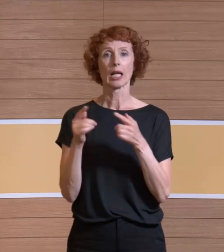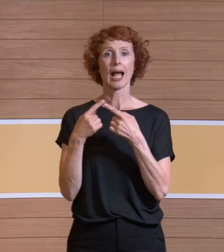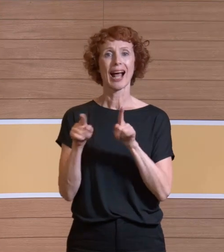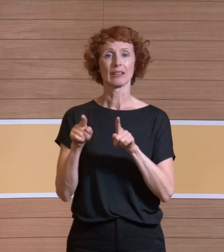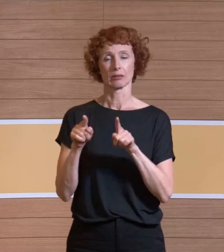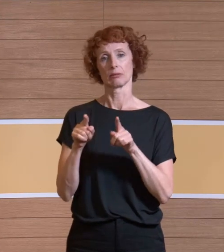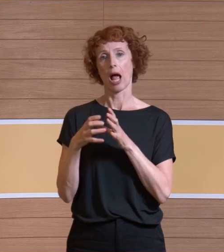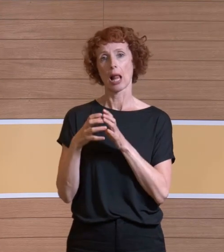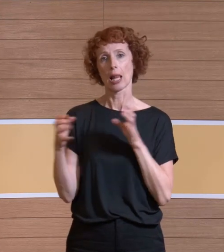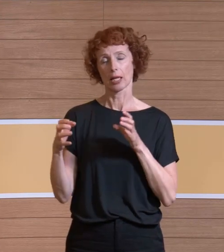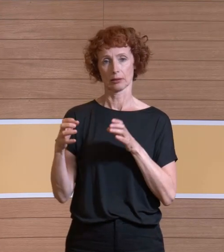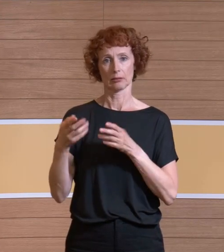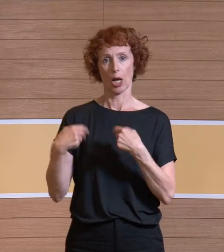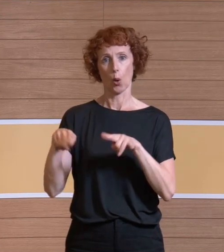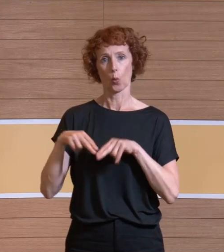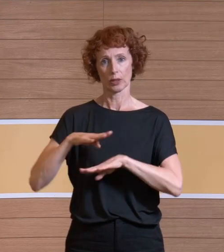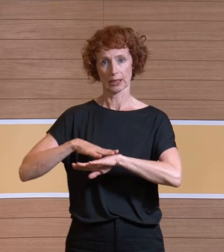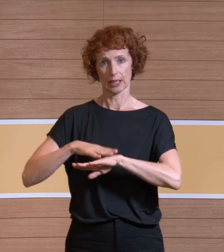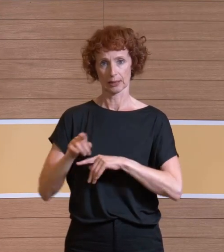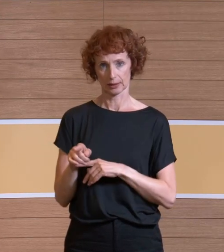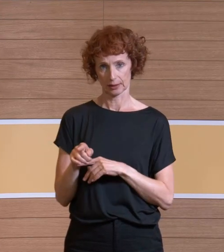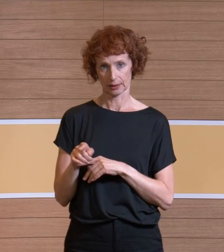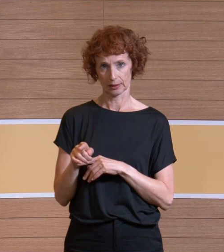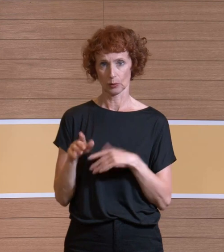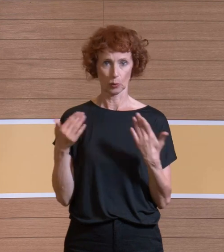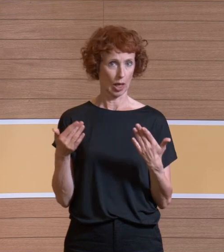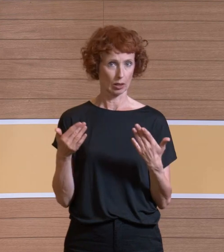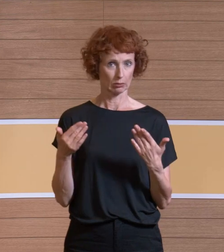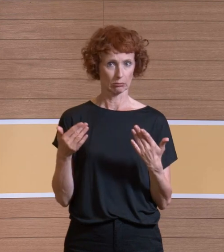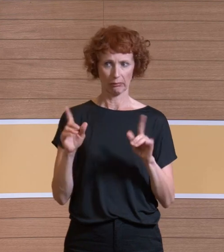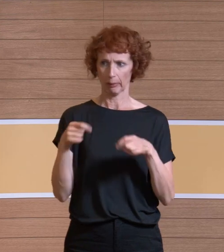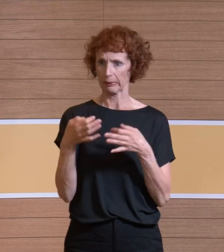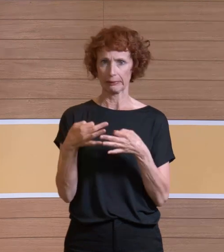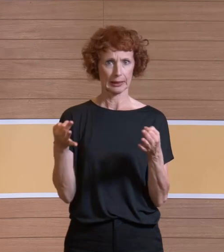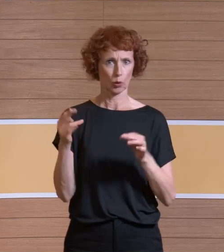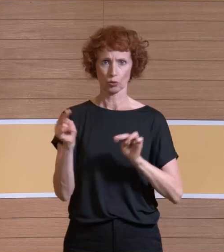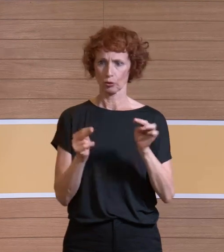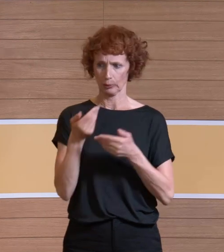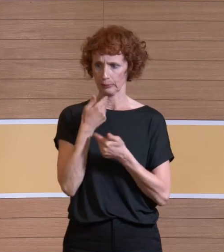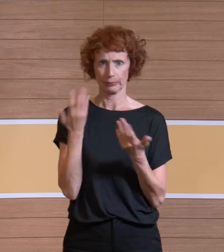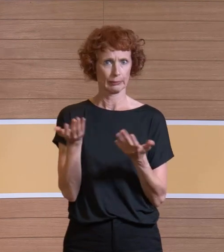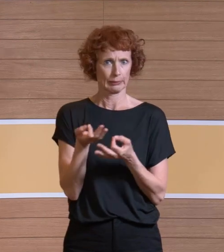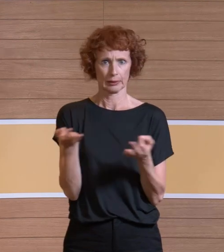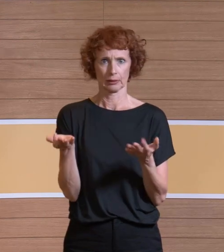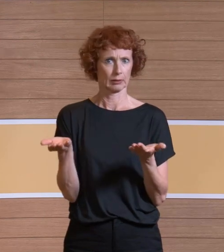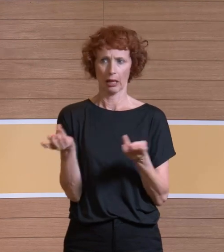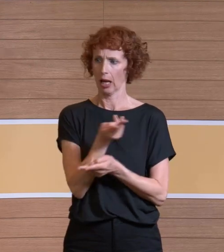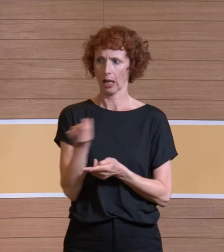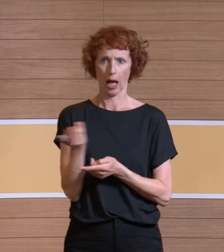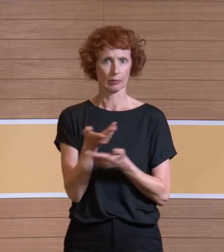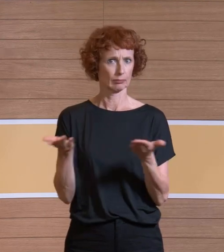lange Erholzeit hatten. Und wir haben nichts gesehen, keinen signifikanten Unterschied. Das war völlig wurscht.